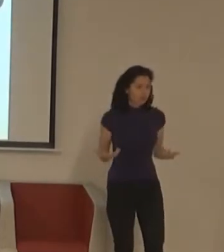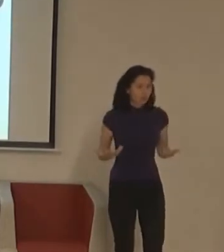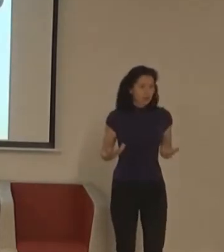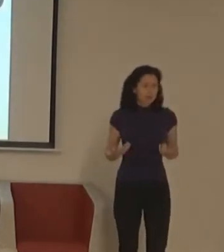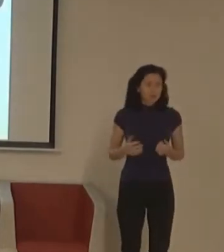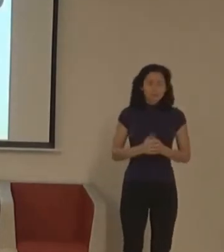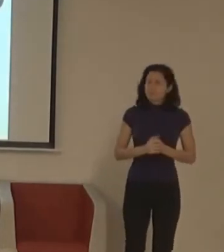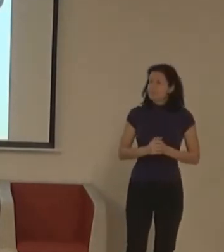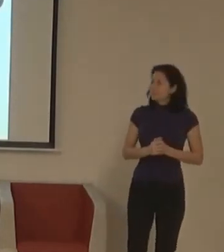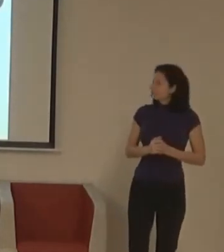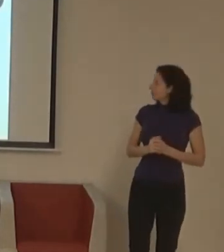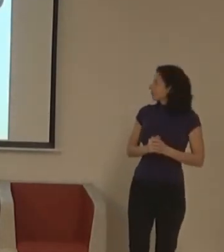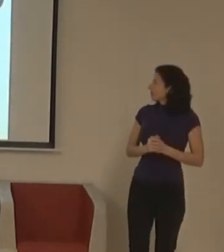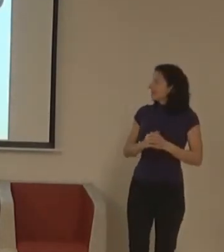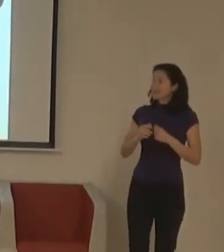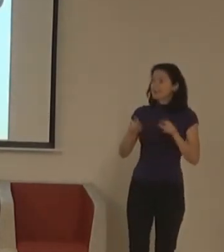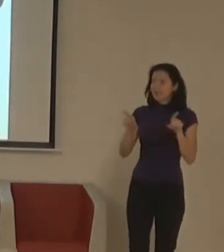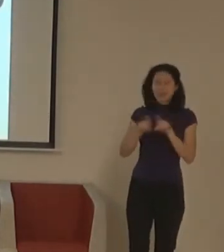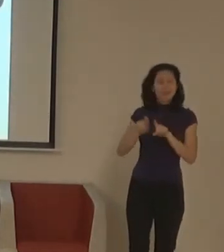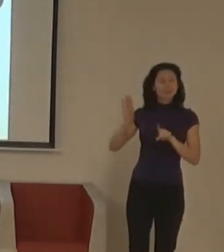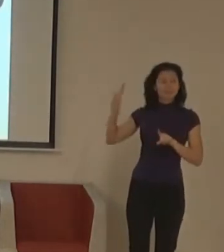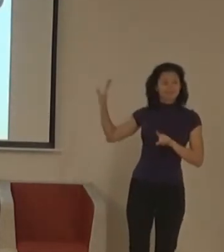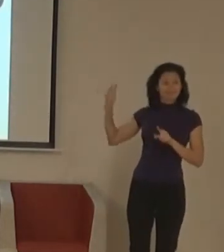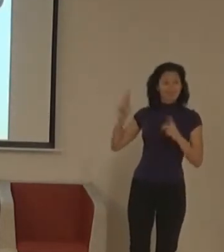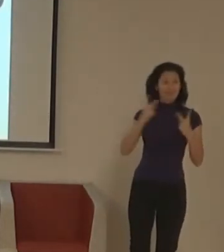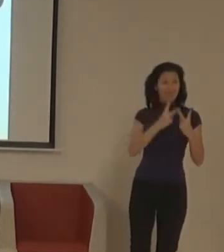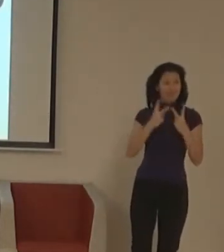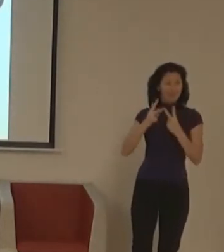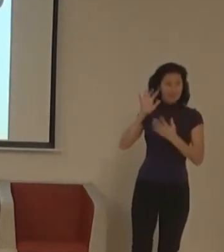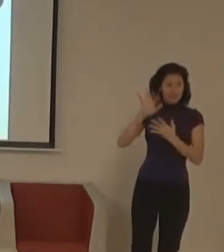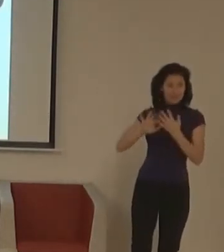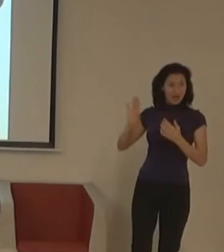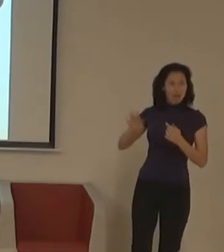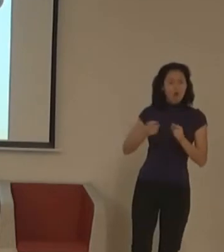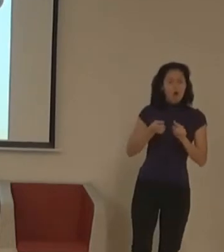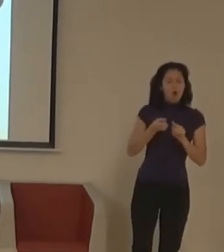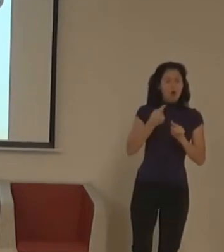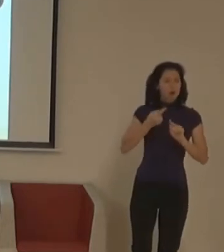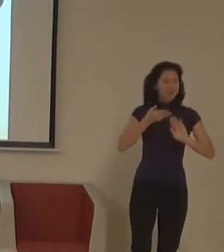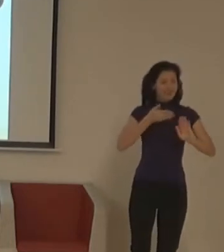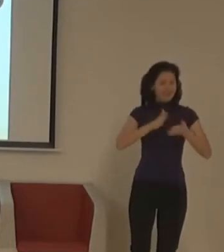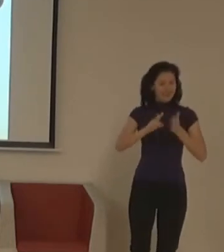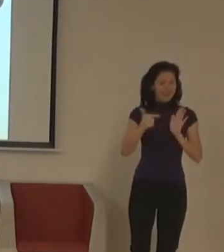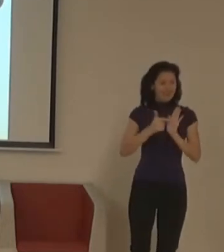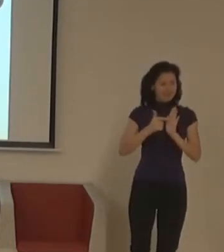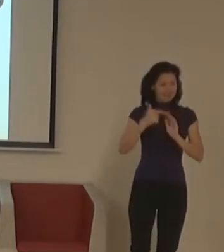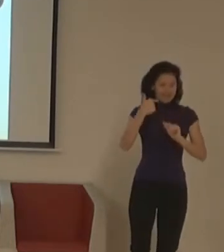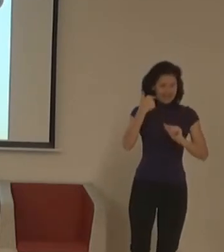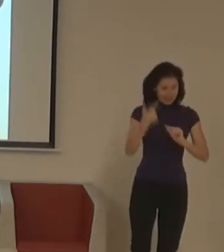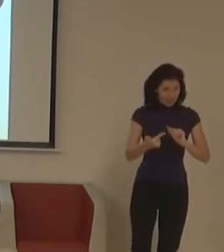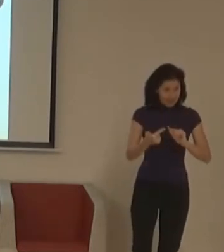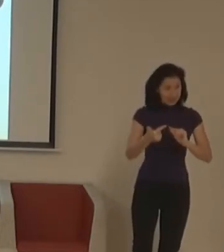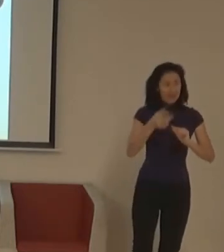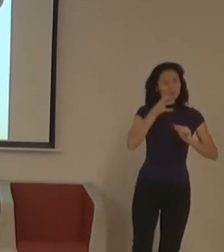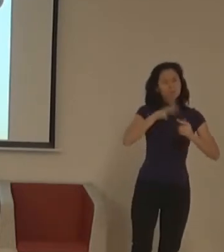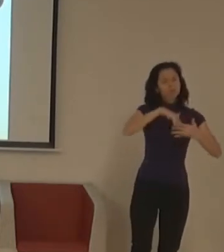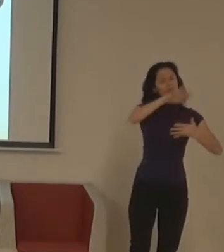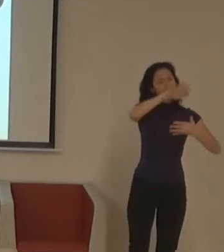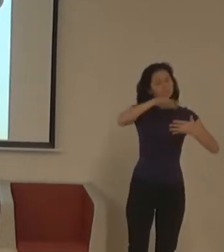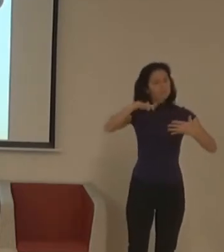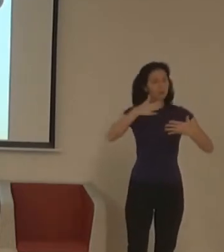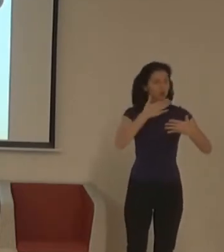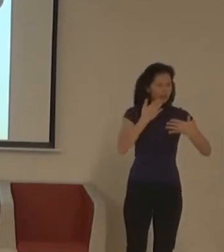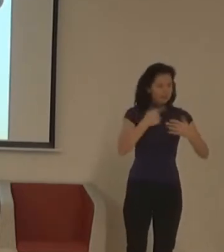Zároveň na webových stránkách odhledna budou informace nám v angličtině, ale taky v českým znakovém jazyce.